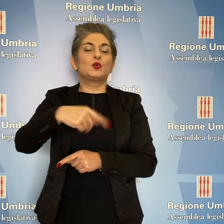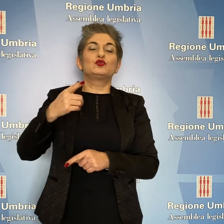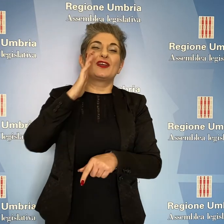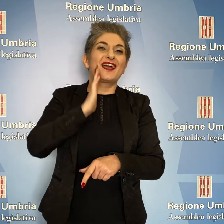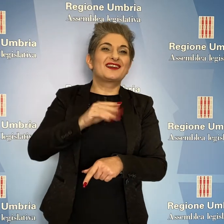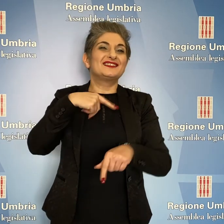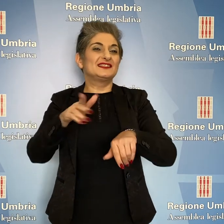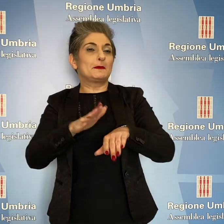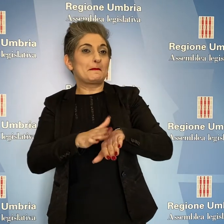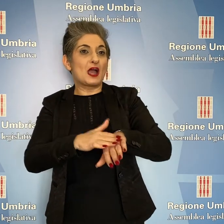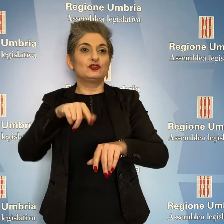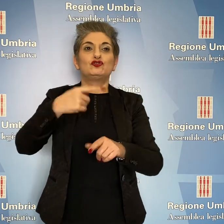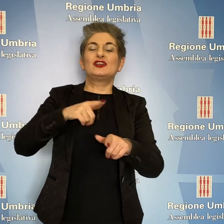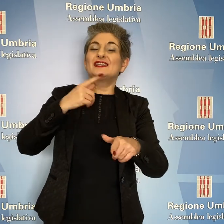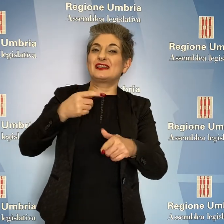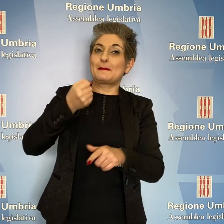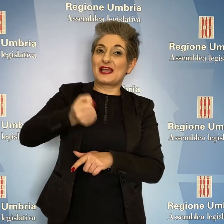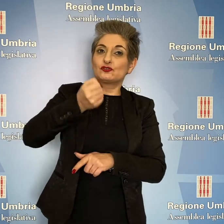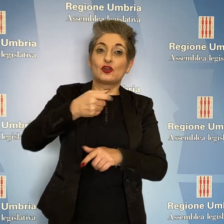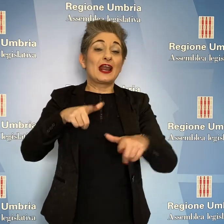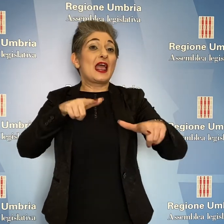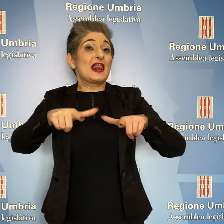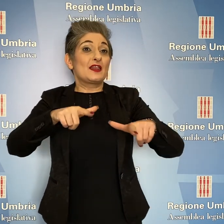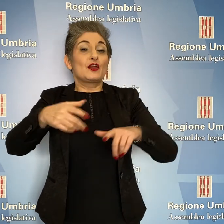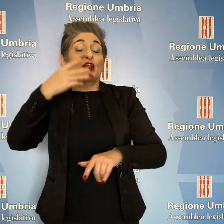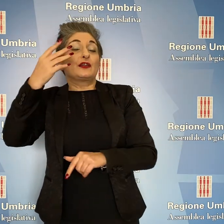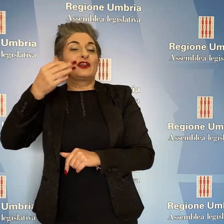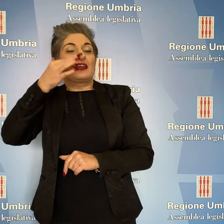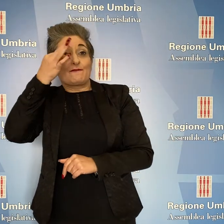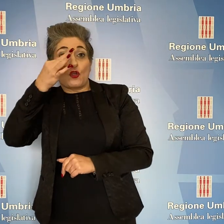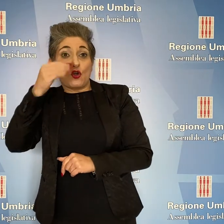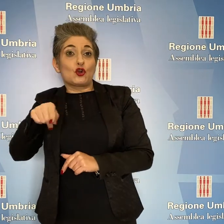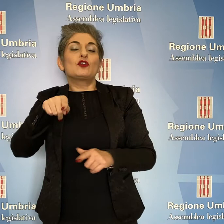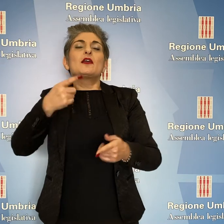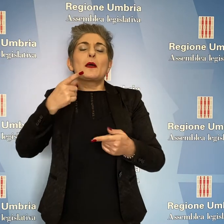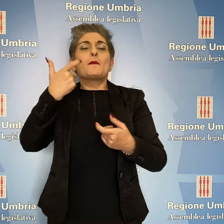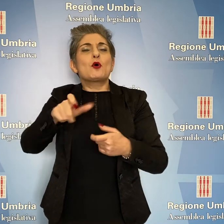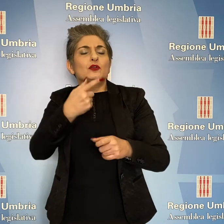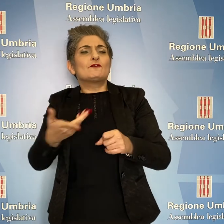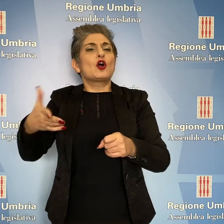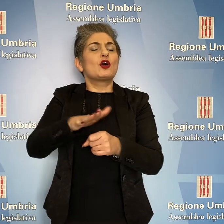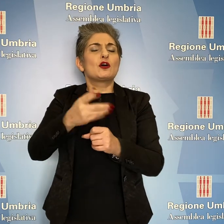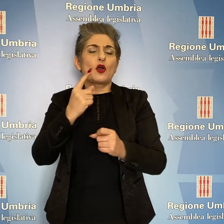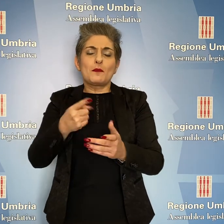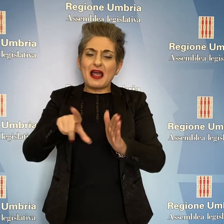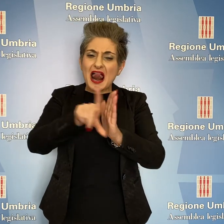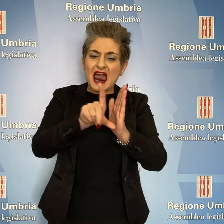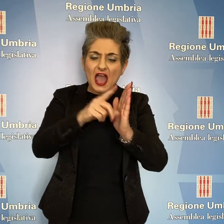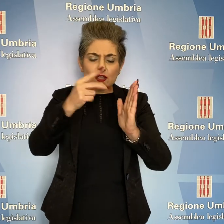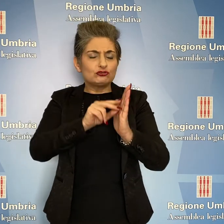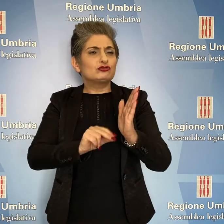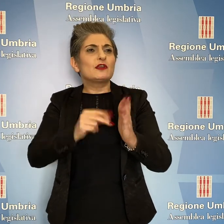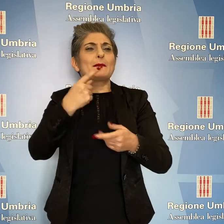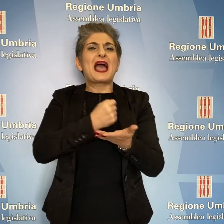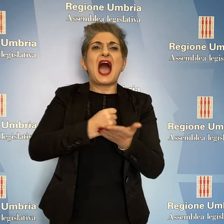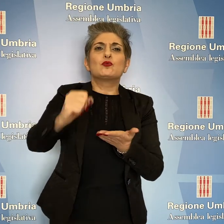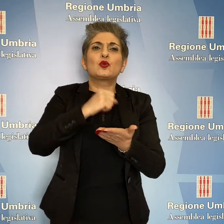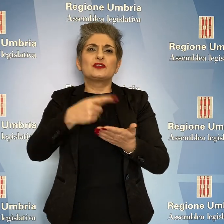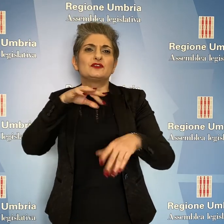Mancini, Pastorelli, Rondini e Fioroni, che chiede di colmare il vuoto legislativo relativo all'abilitazione per